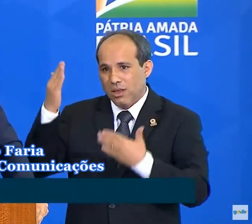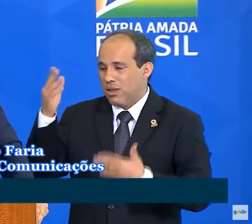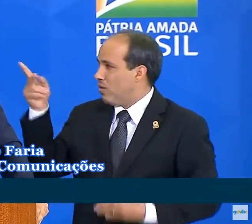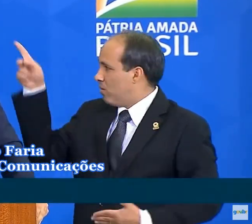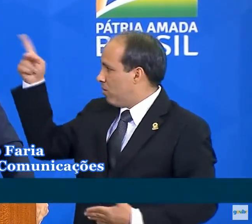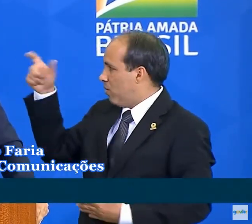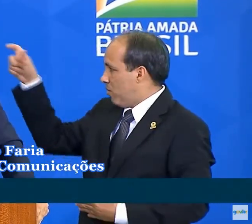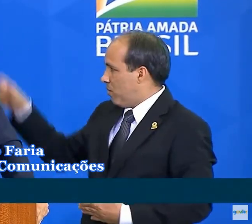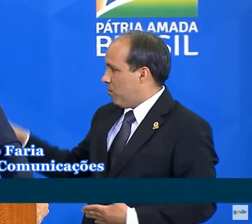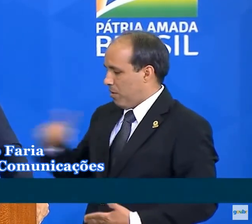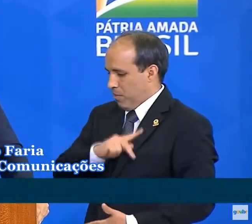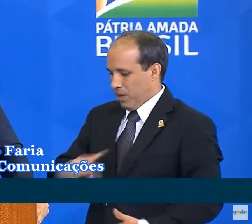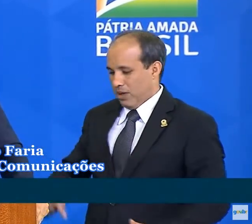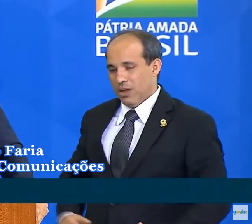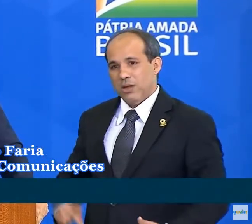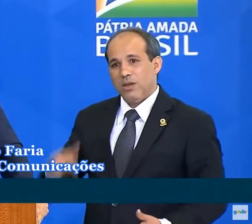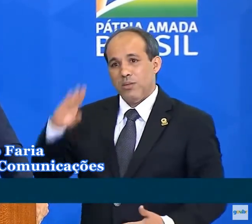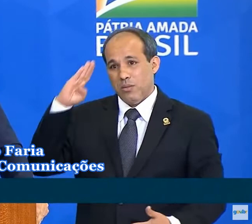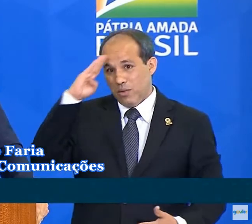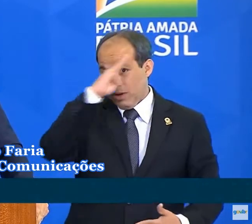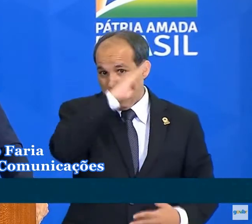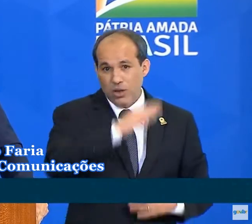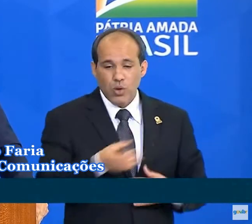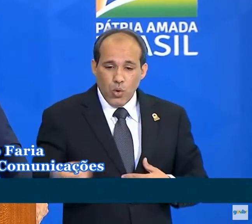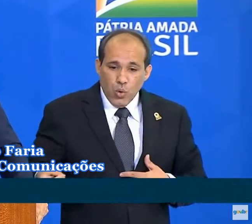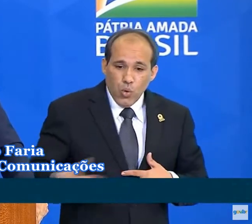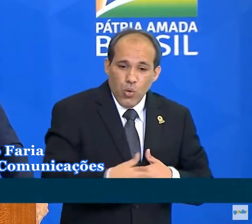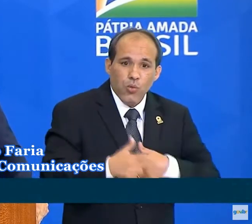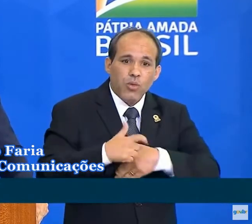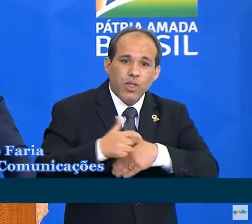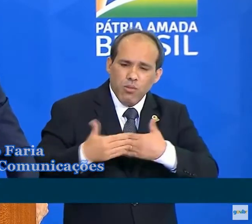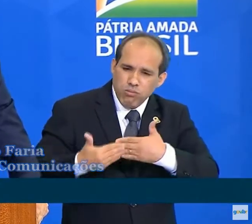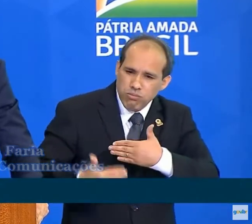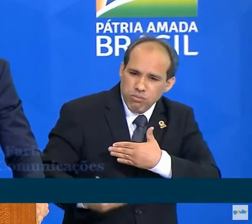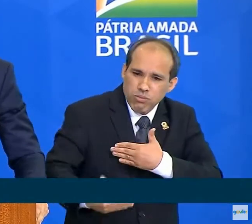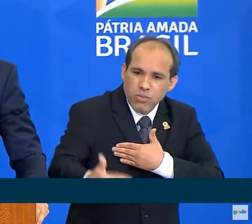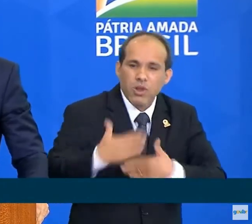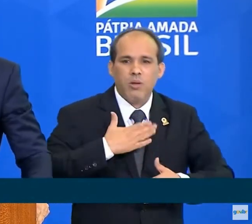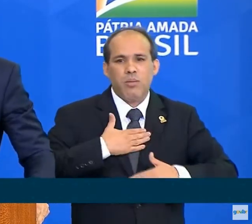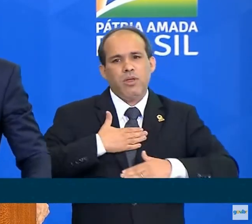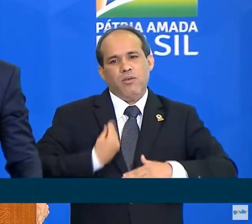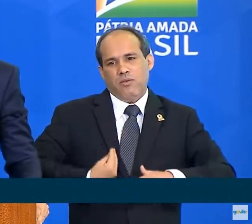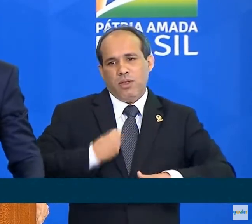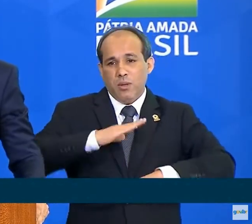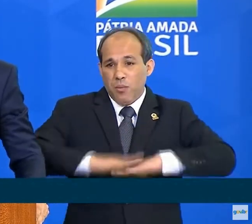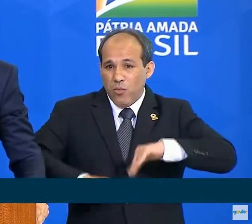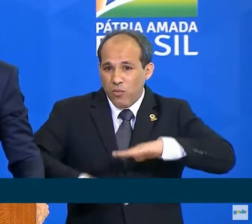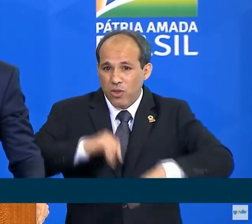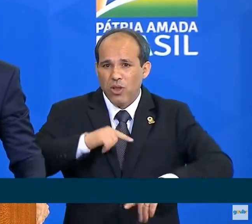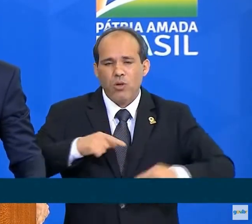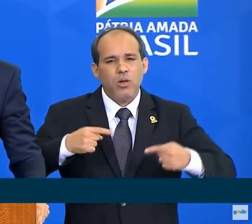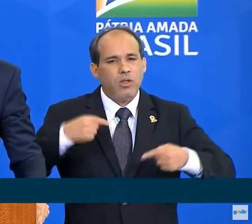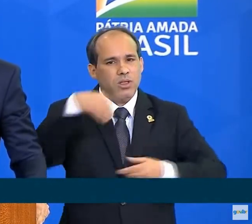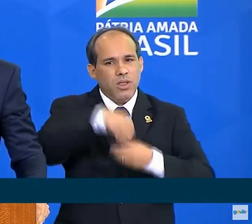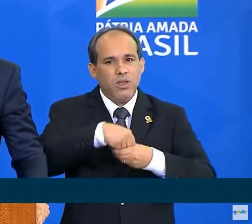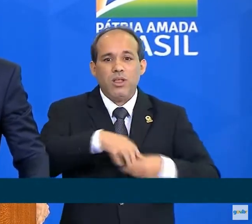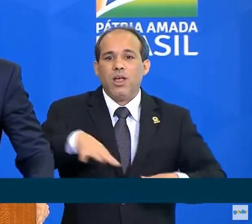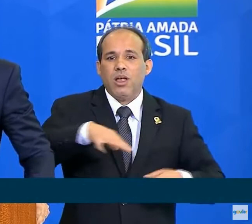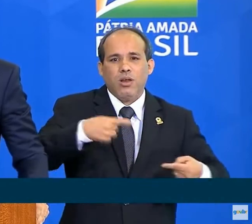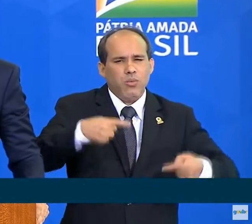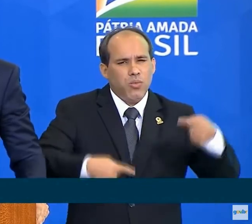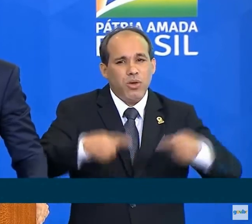senhor presidente da república, uma nova etapa da minha jornada profissional e política que certamente